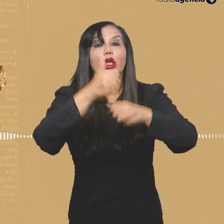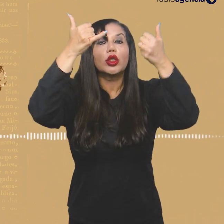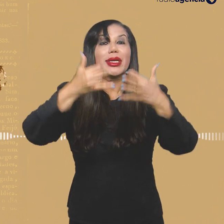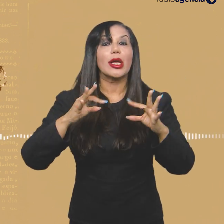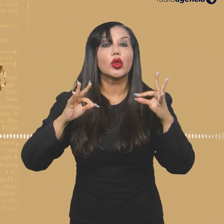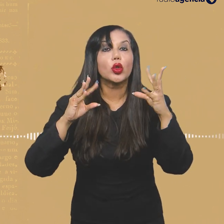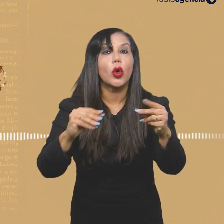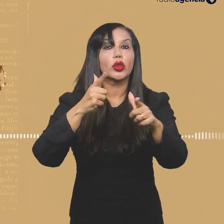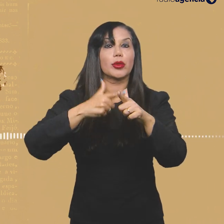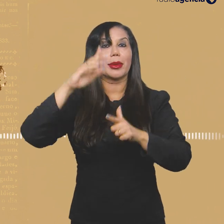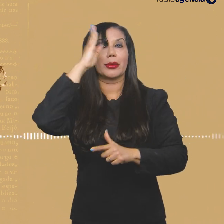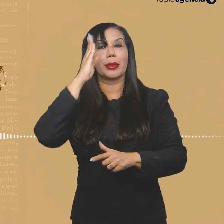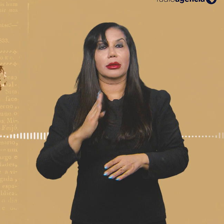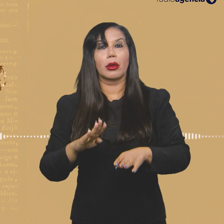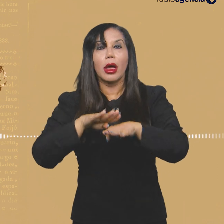problemas do Brasil.